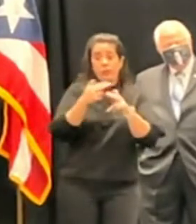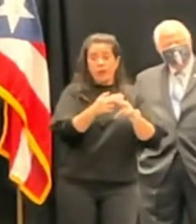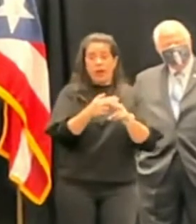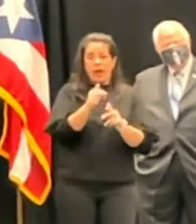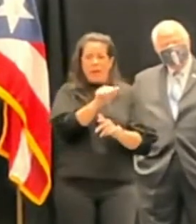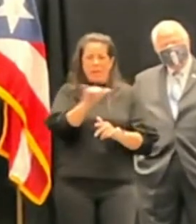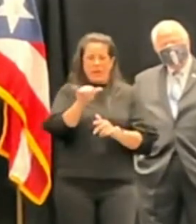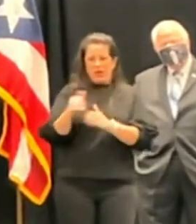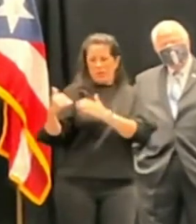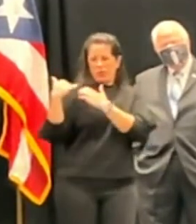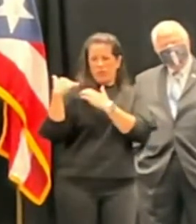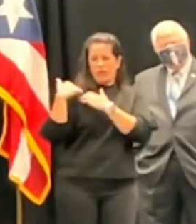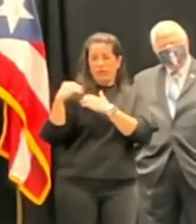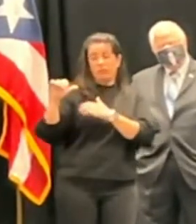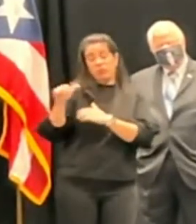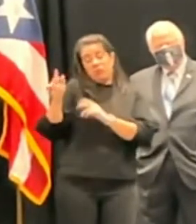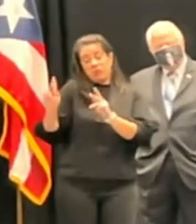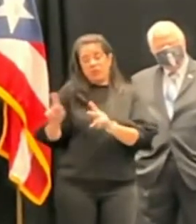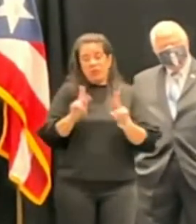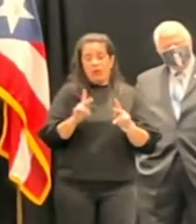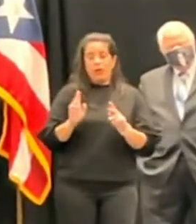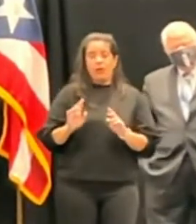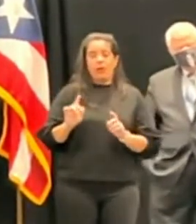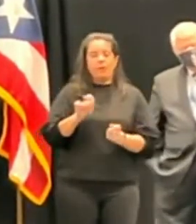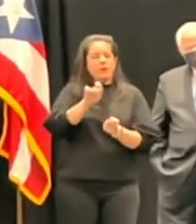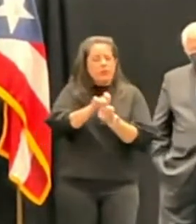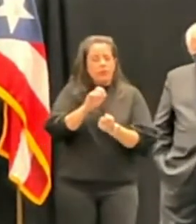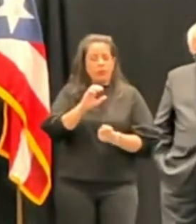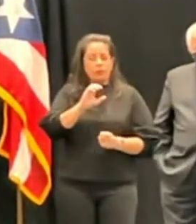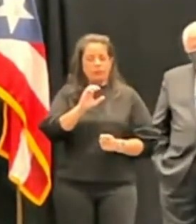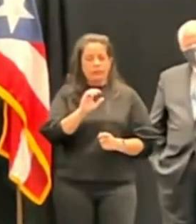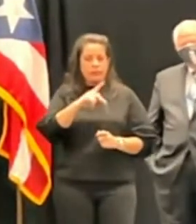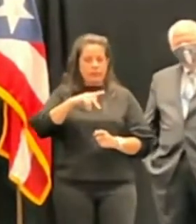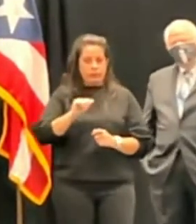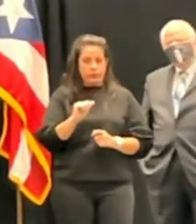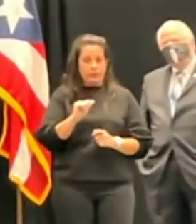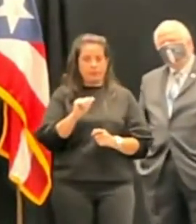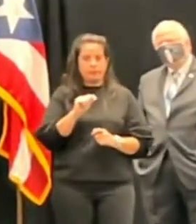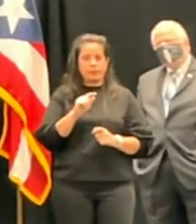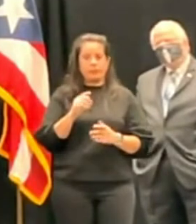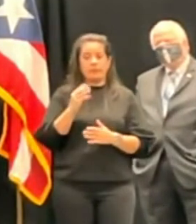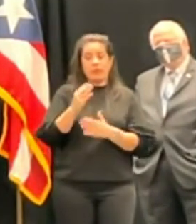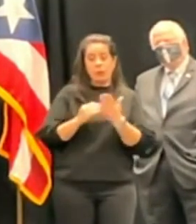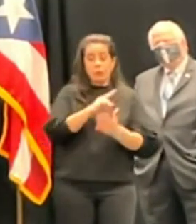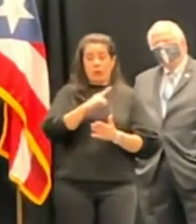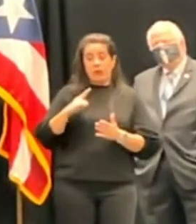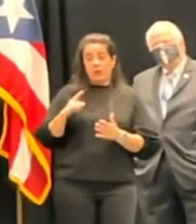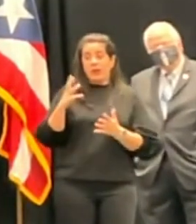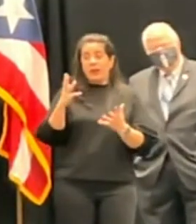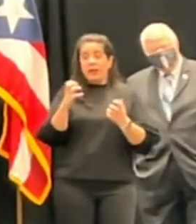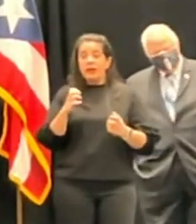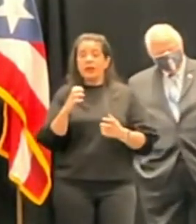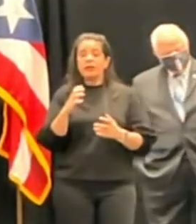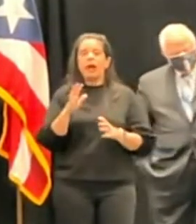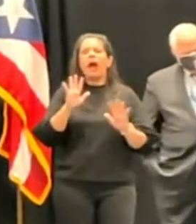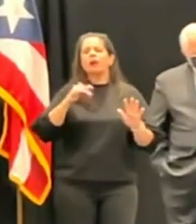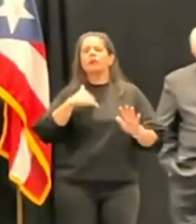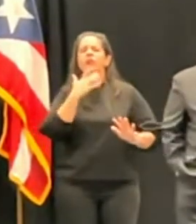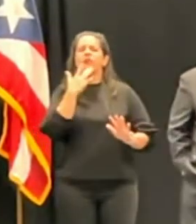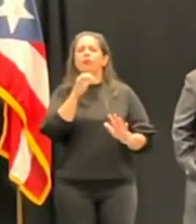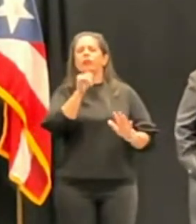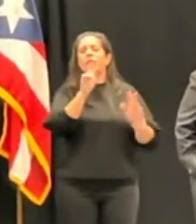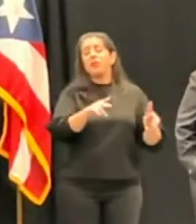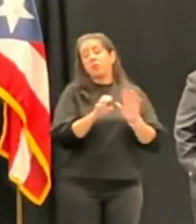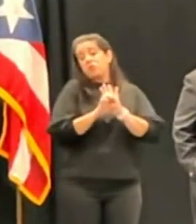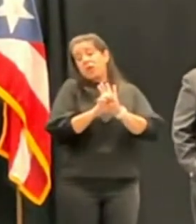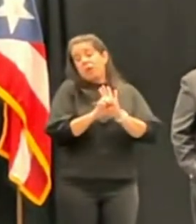cargos y específicamente sobre el cargo de Contralor, quería saber si los líderes legislativos en algún momento le expresaron preferencia por otra persona, como por ejemplo